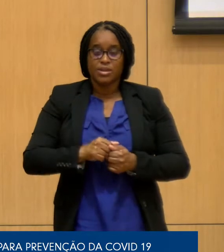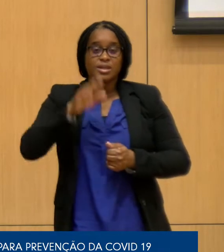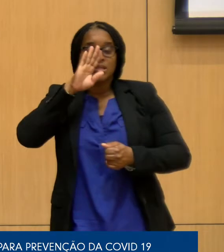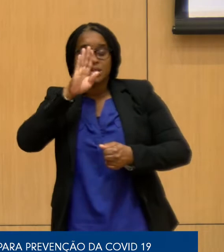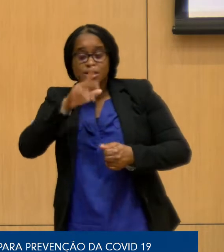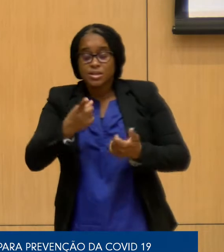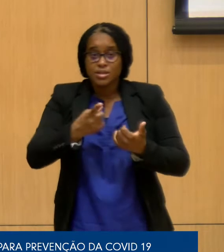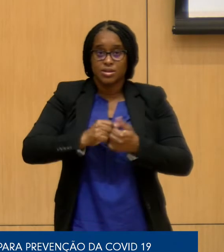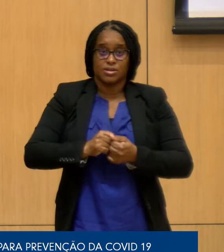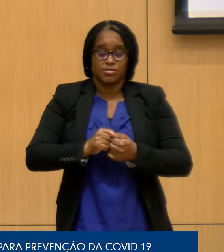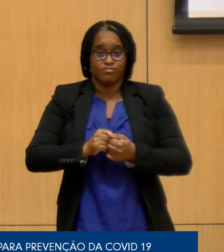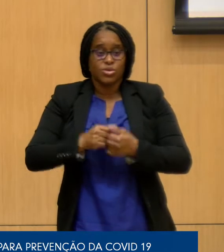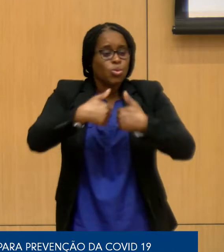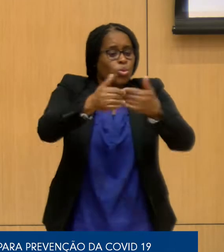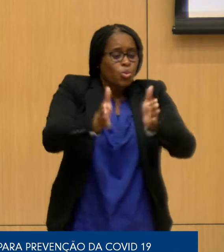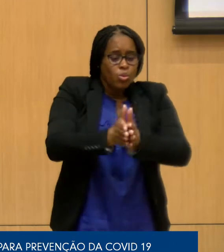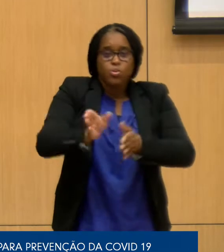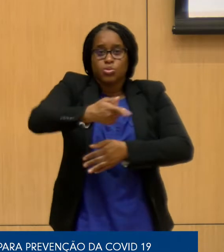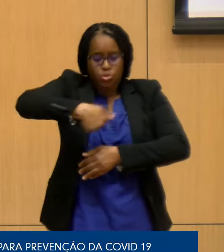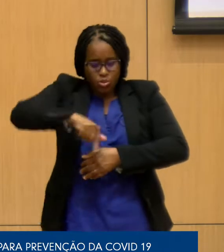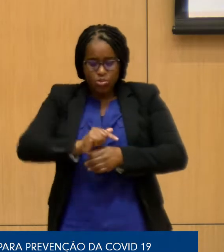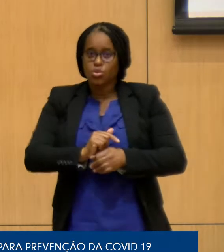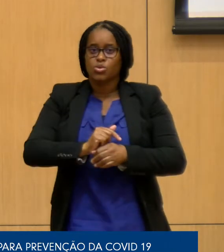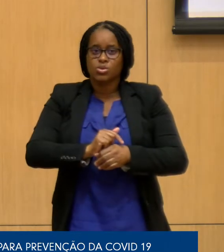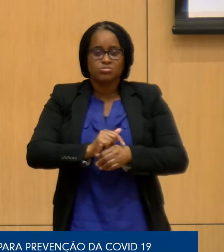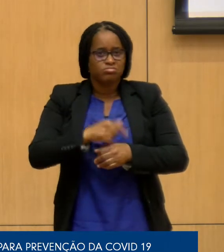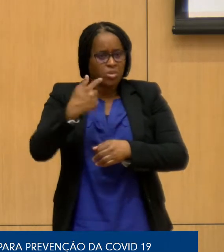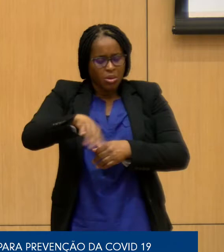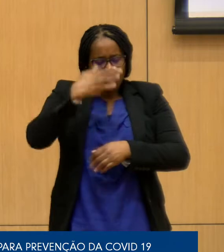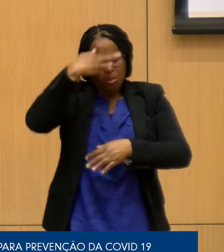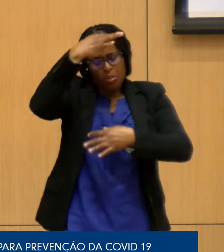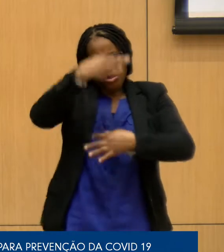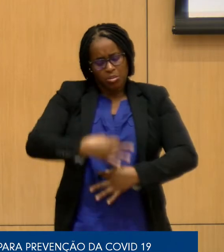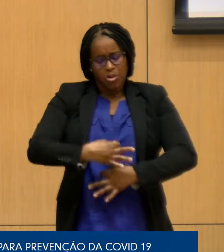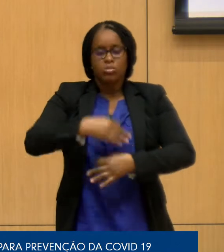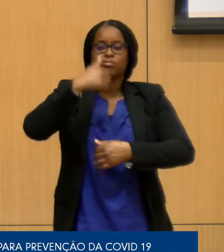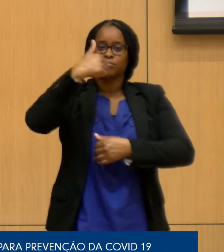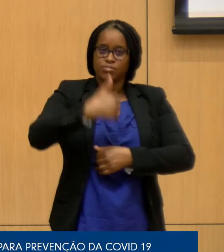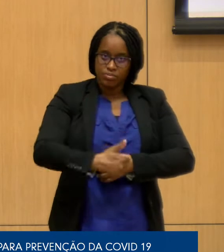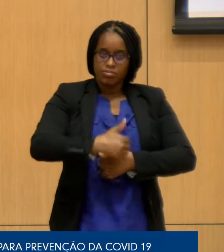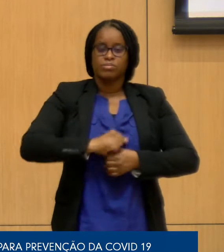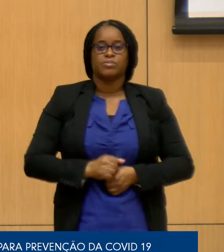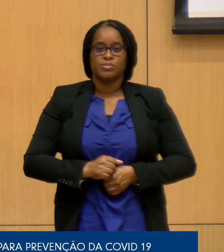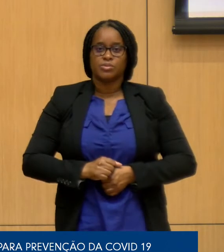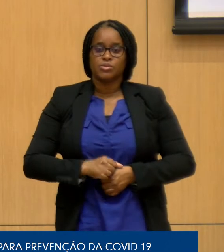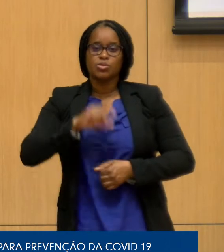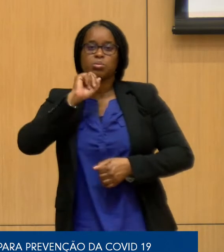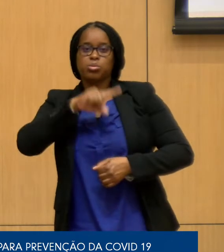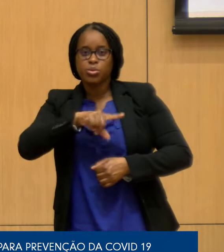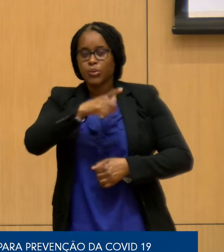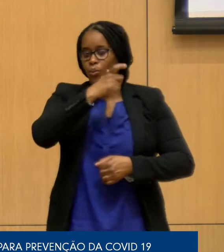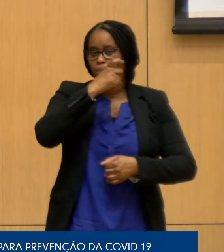se nosso estudo nunca adota comportamentos adequados, não pode